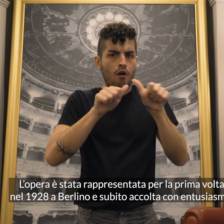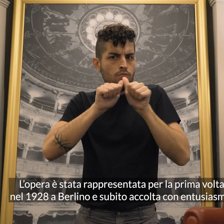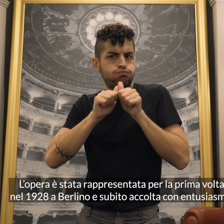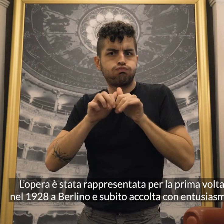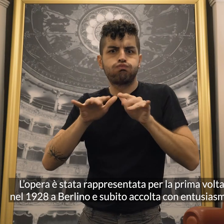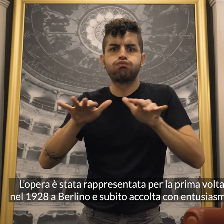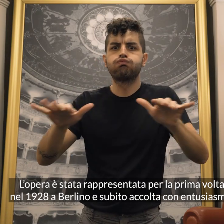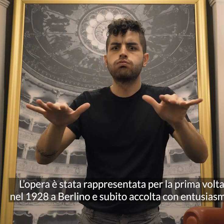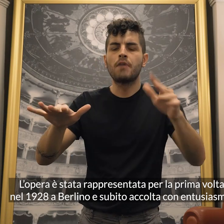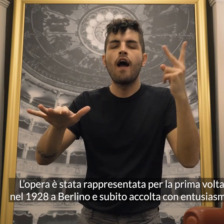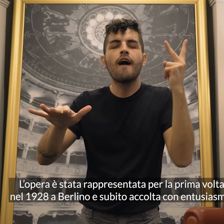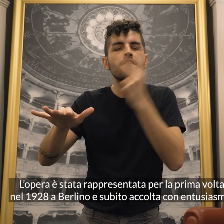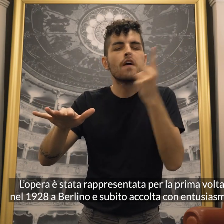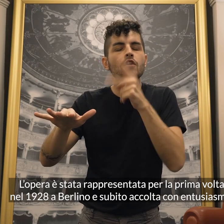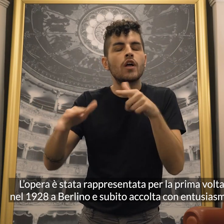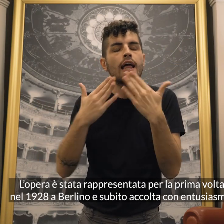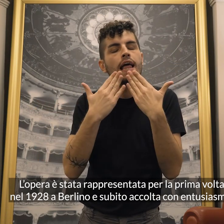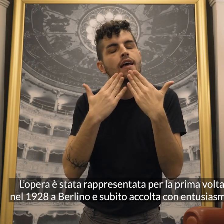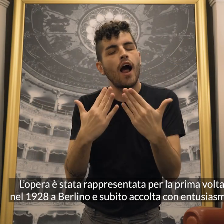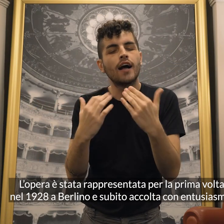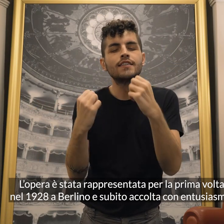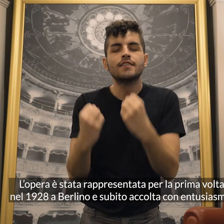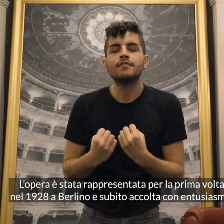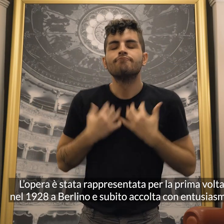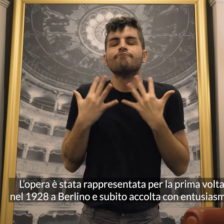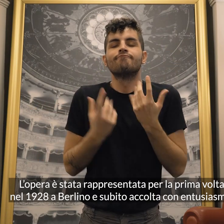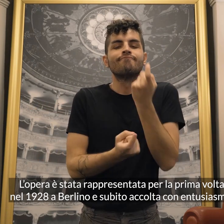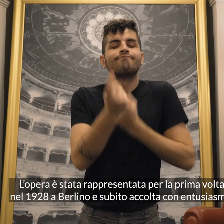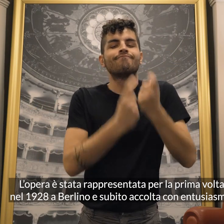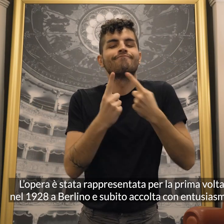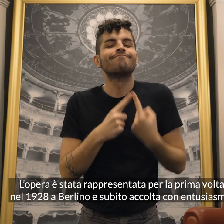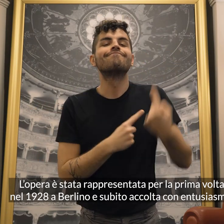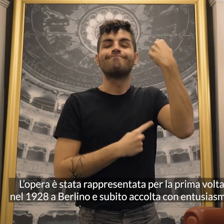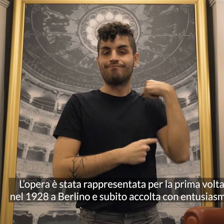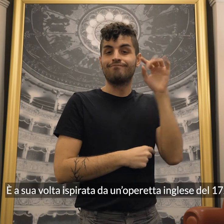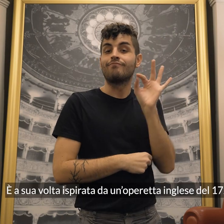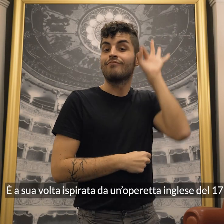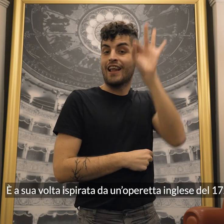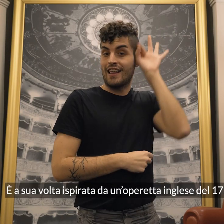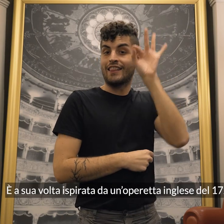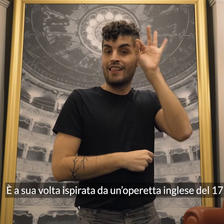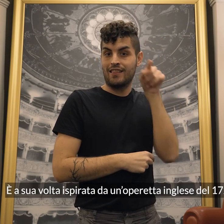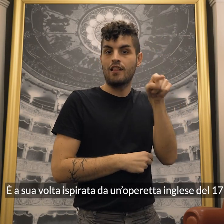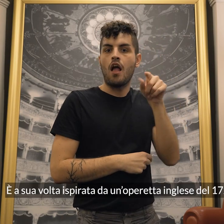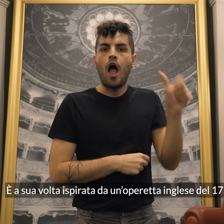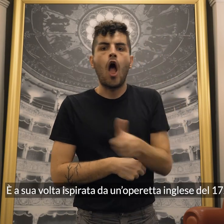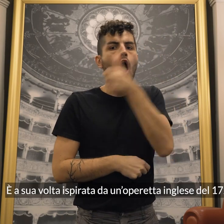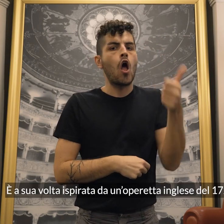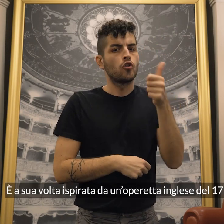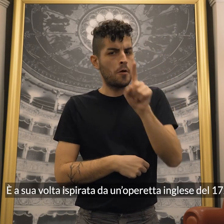a Berlino e subito accolta con entusiasmo. È a sua volta ispirata da un